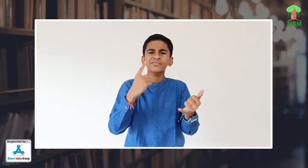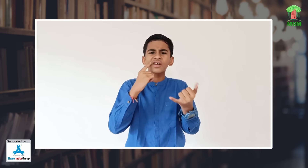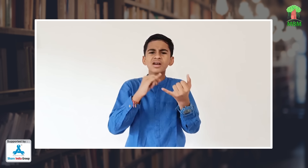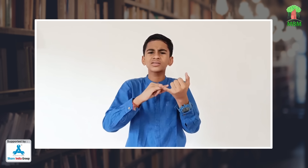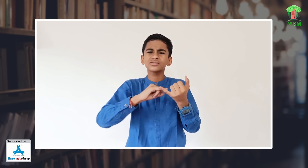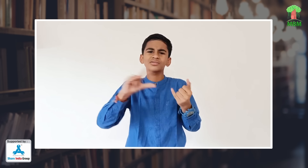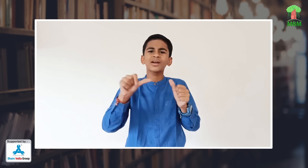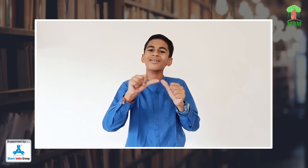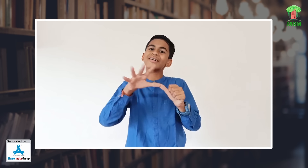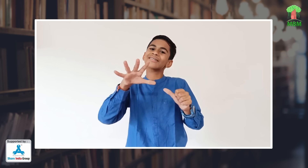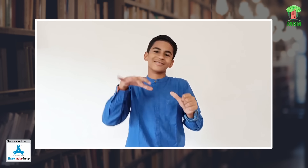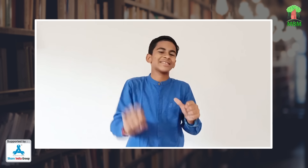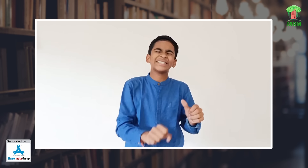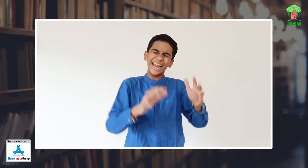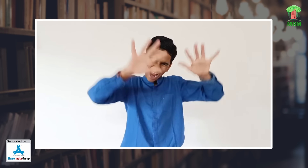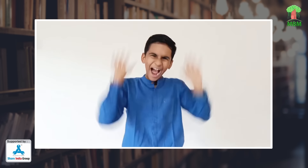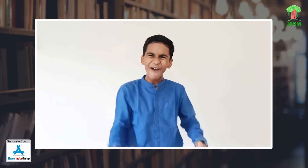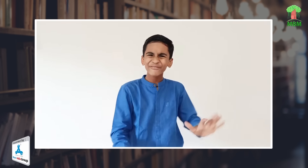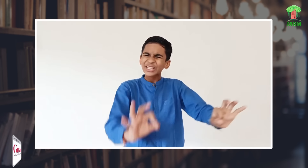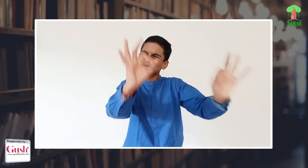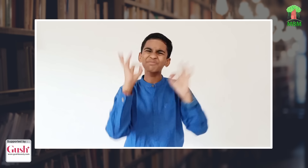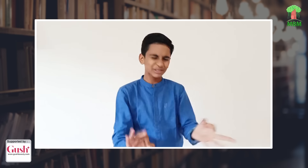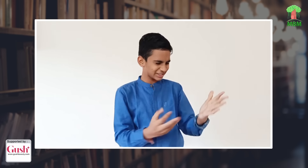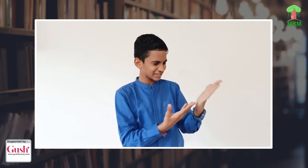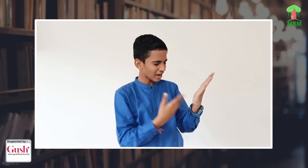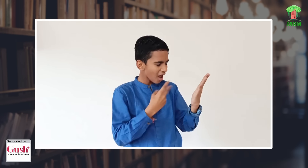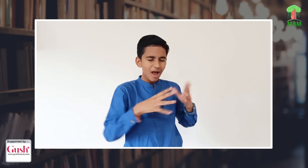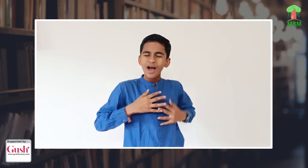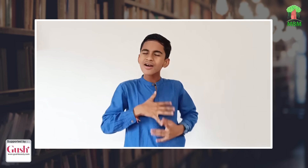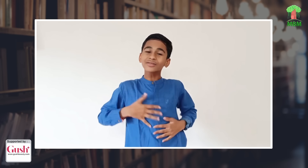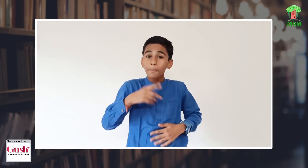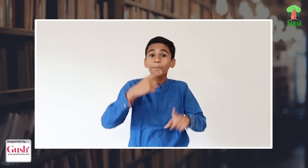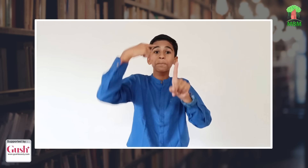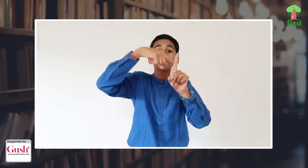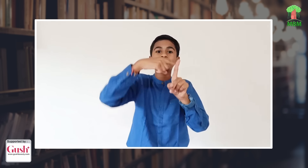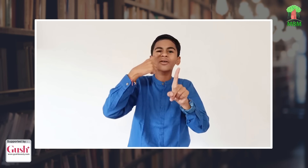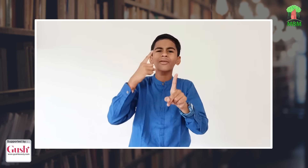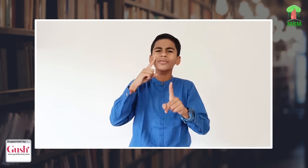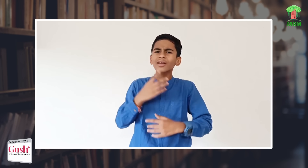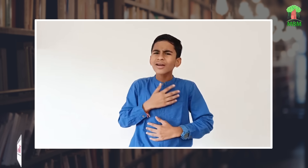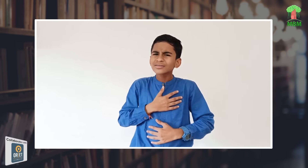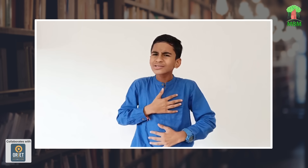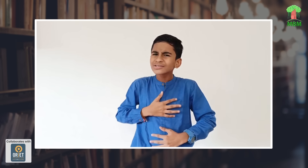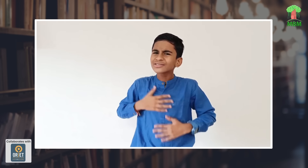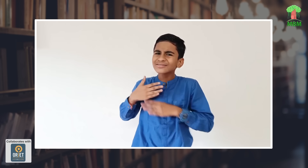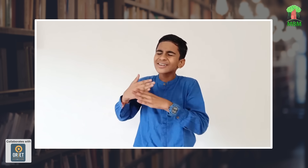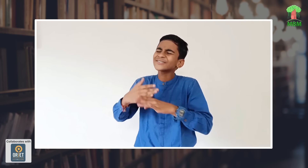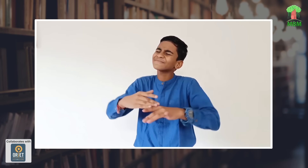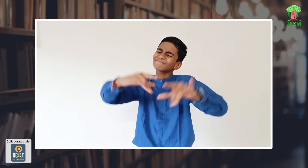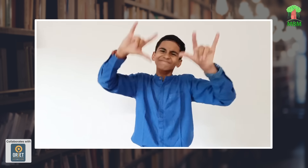गोड दिया गया है जिसके अंदर सांकेदी भाषा के माध्याम से वीडियो हैं जो कि बहुत अची चीज़ है और बहुत आराम से हम चीज को समझ सकते है